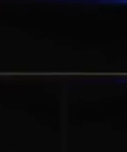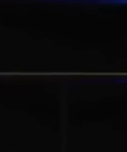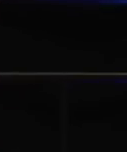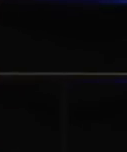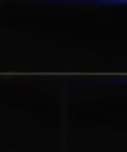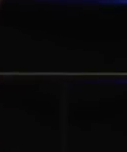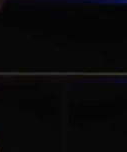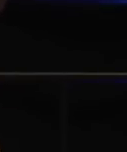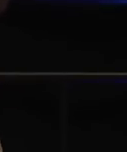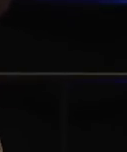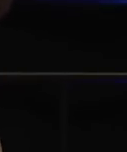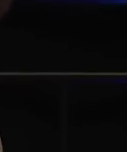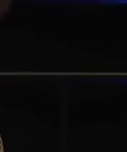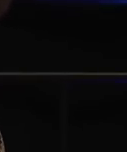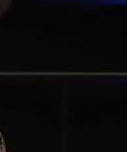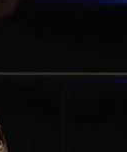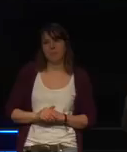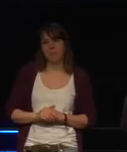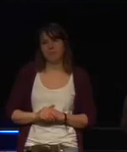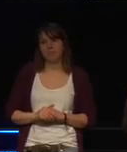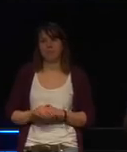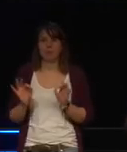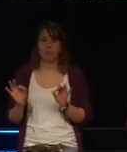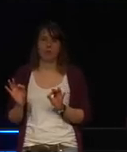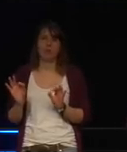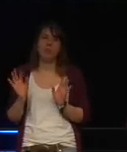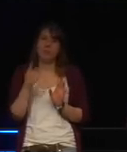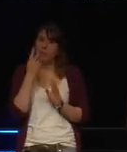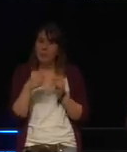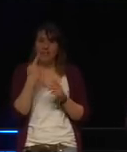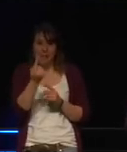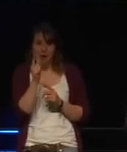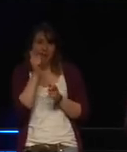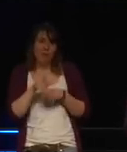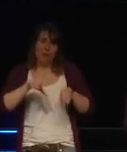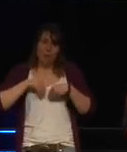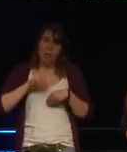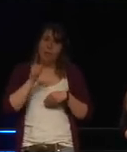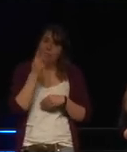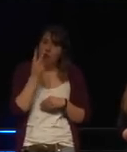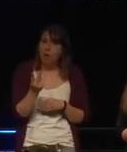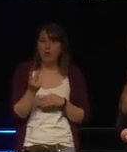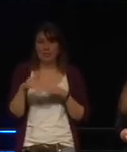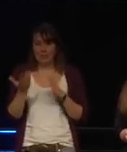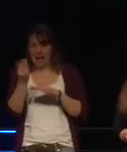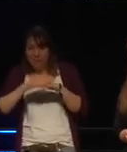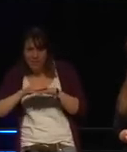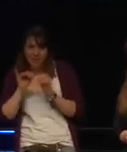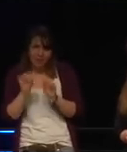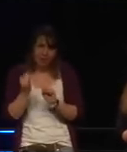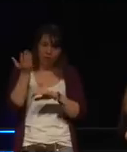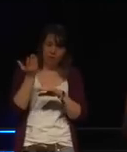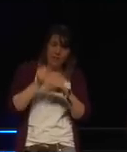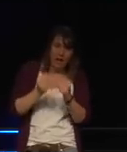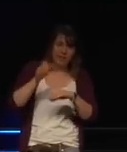Man sollte auch auf jeden Fall immer die Grundlagen von IT-Security im Auge behalten. Updaten machen,